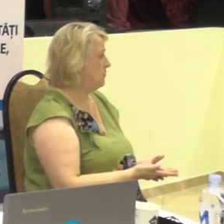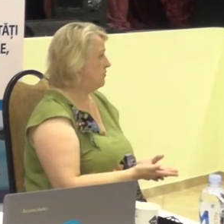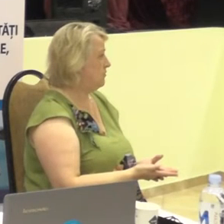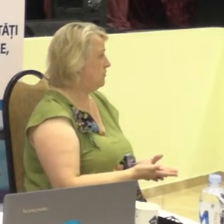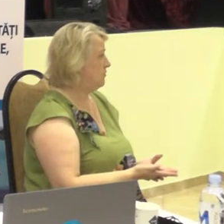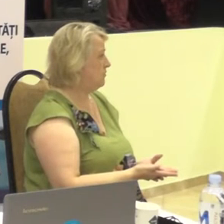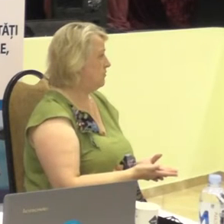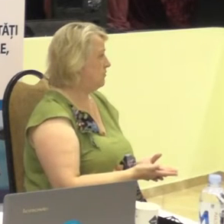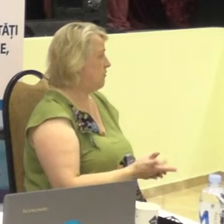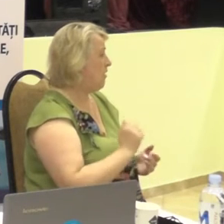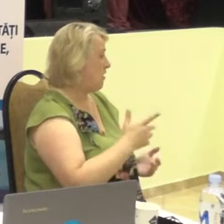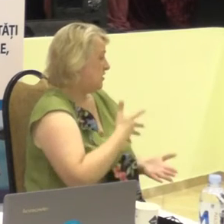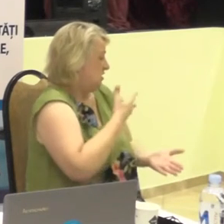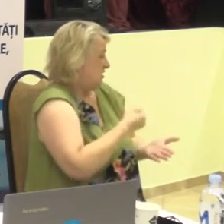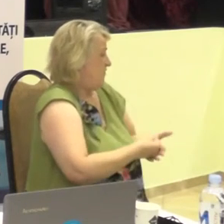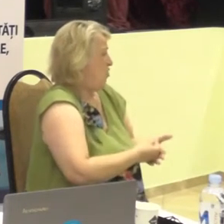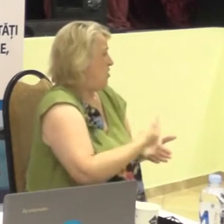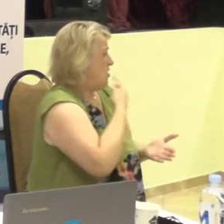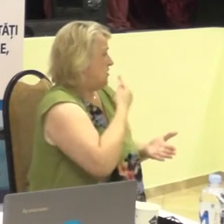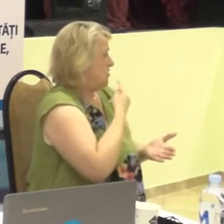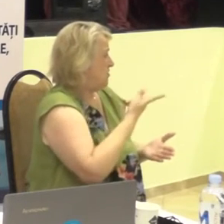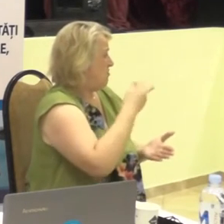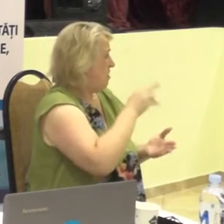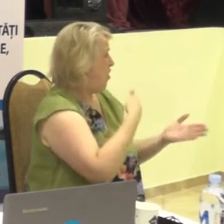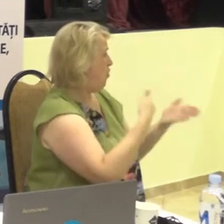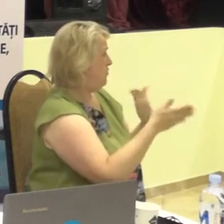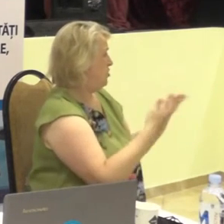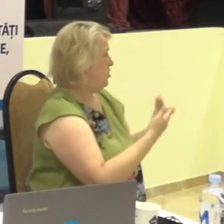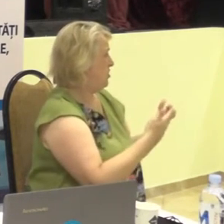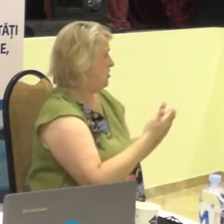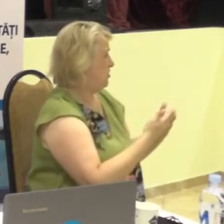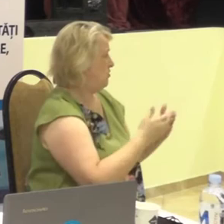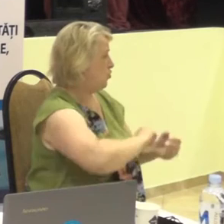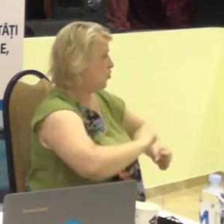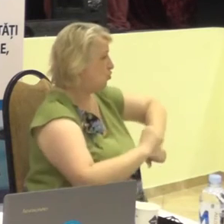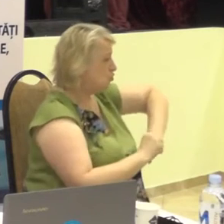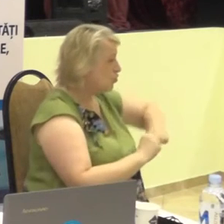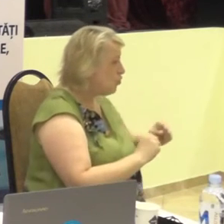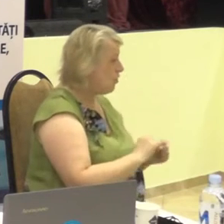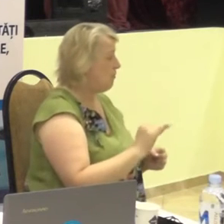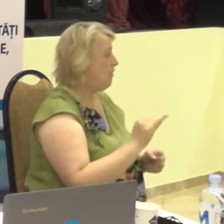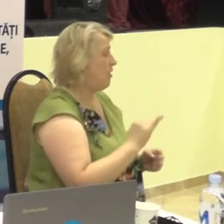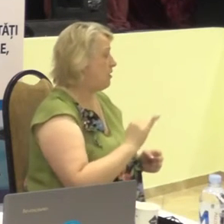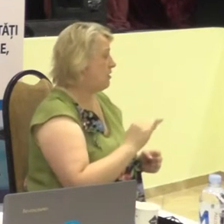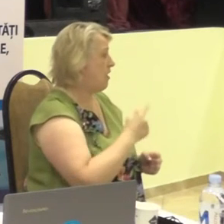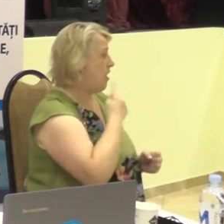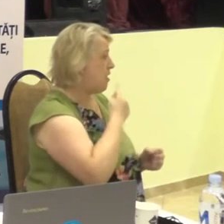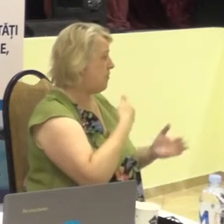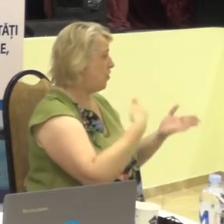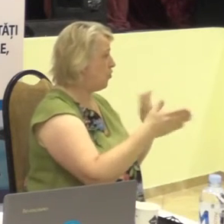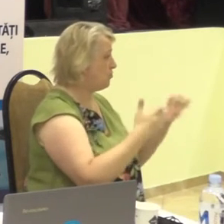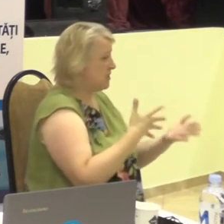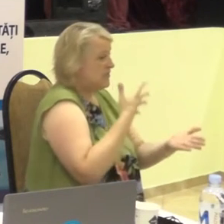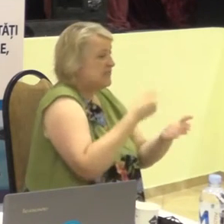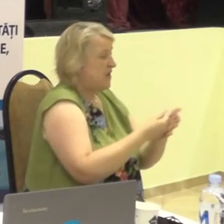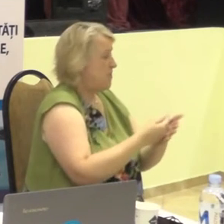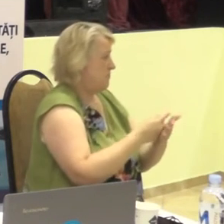Ca limba lor de comunicare între ei și limba de comunicare cu oaie lor,